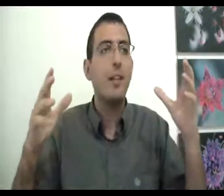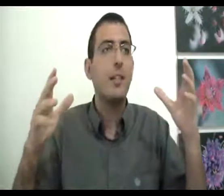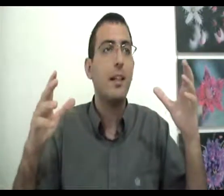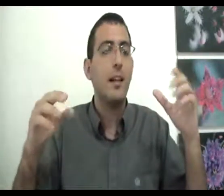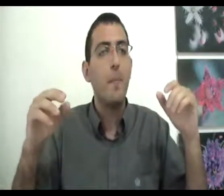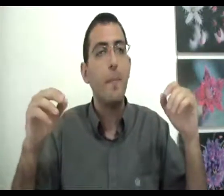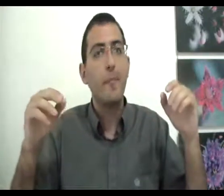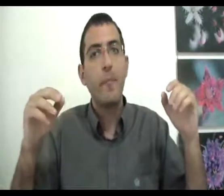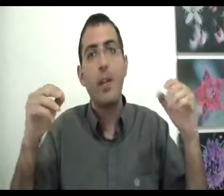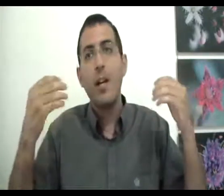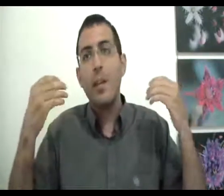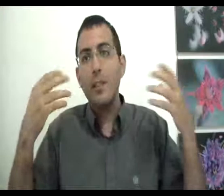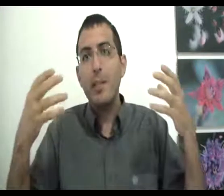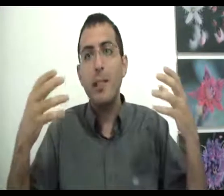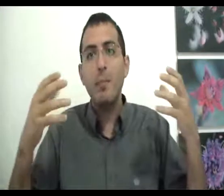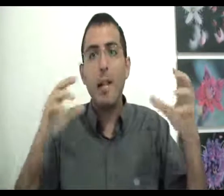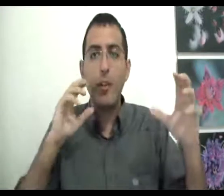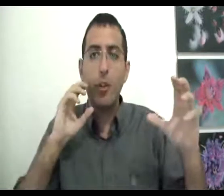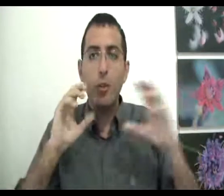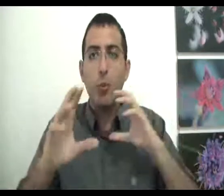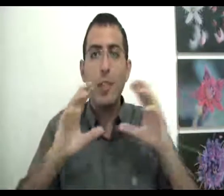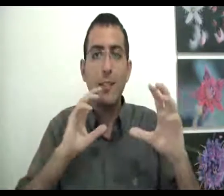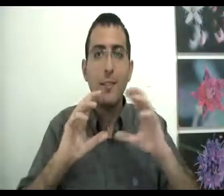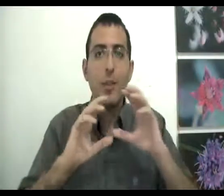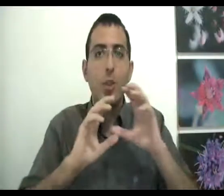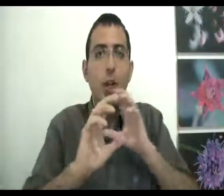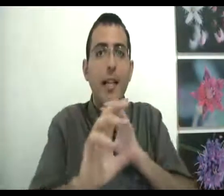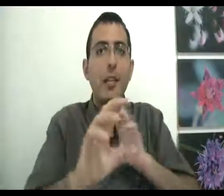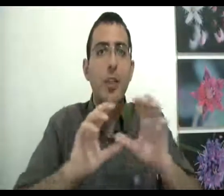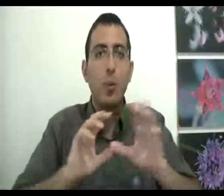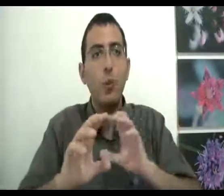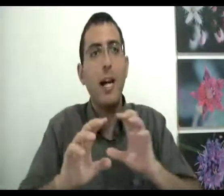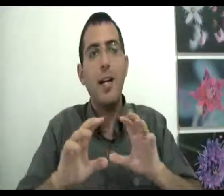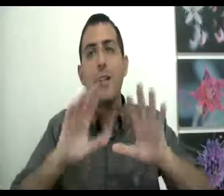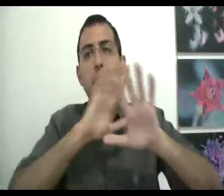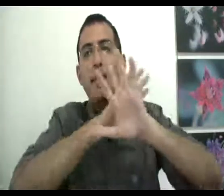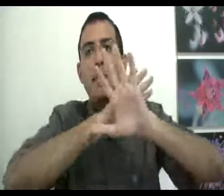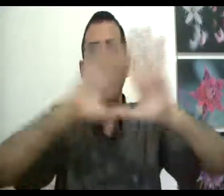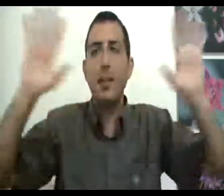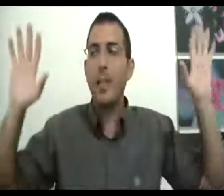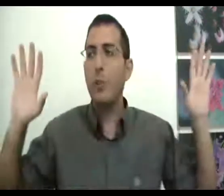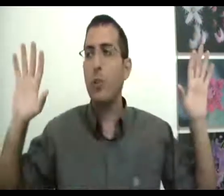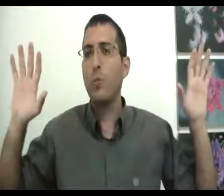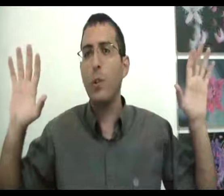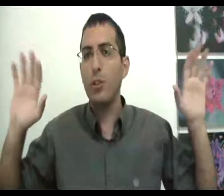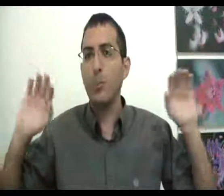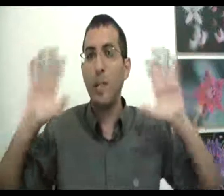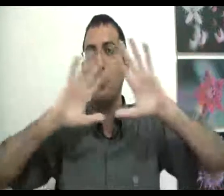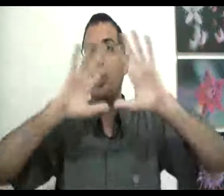הזה קרה מה שאני בעצם בא להגיד שכל תחושת הזמן, כל העניין של התחושה זה בעצם יש לאדם מלא תחושת בראש מלא תמונות